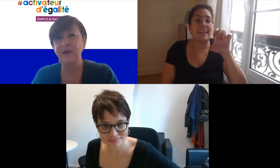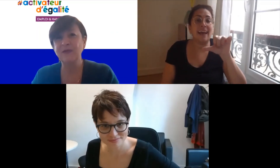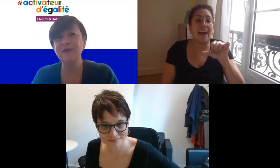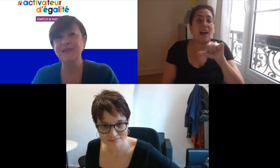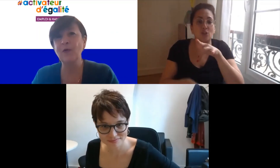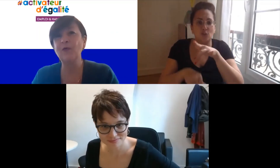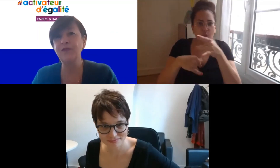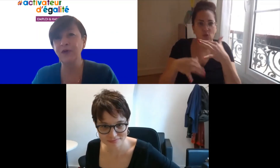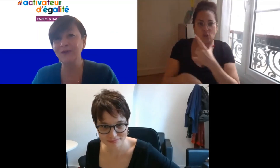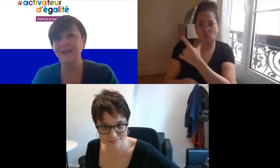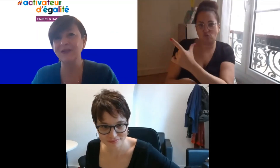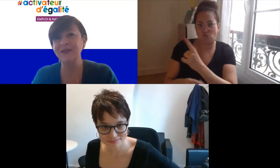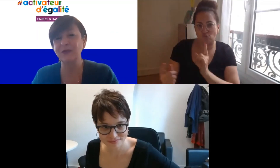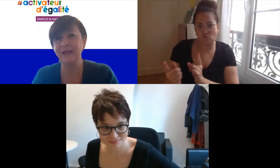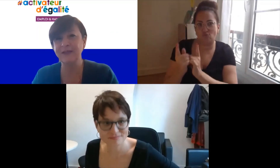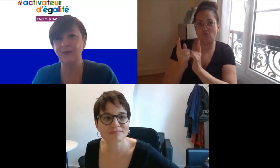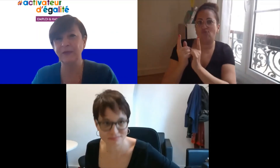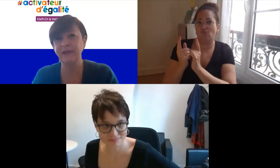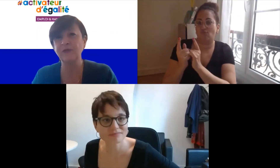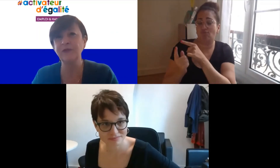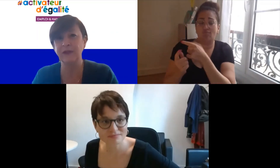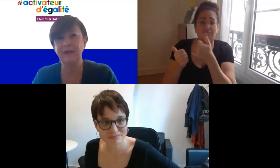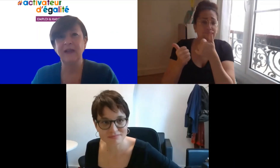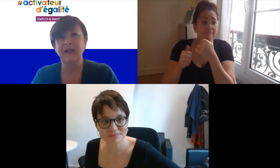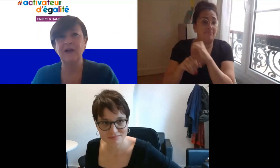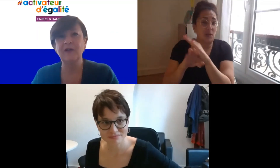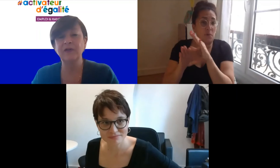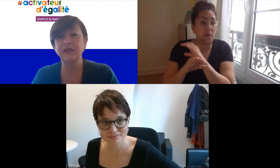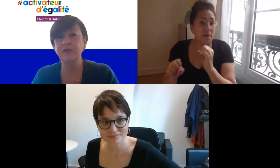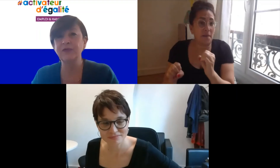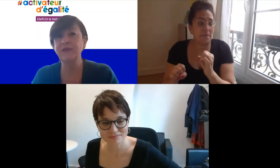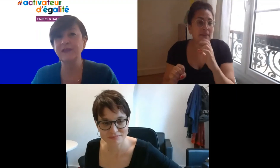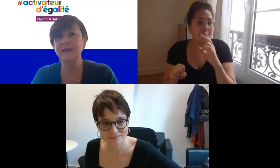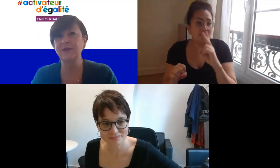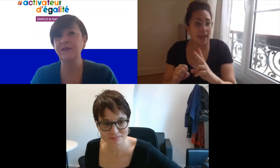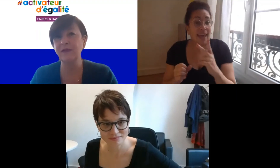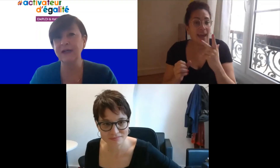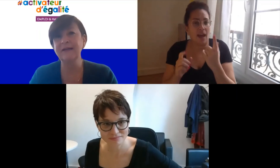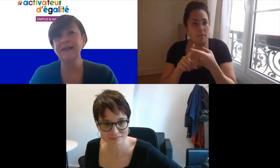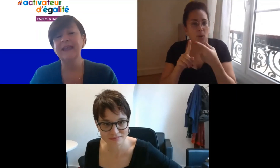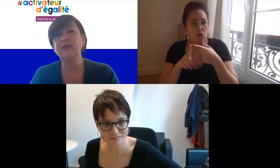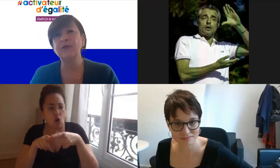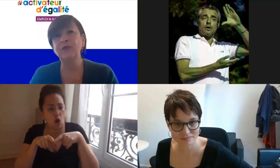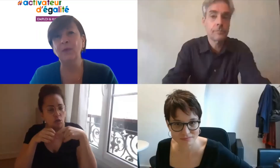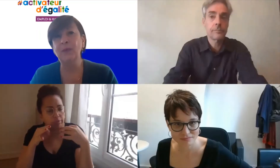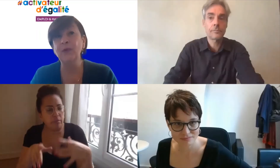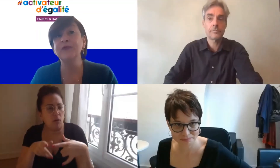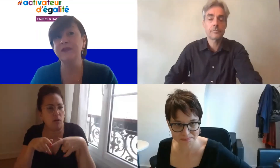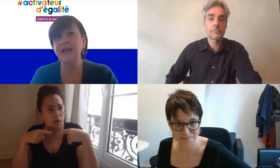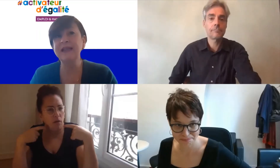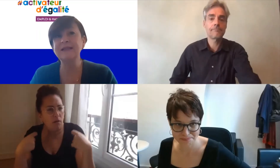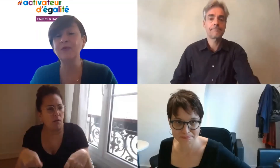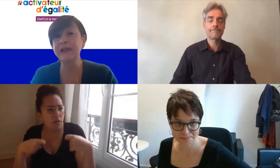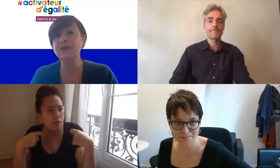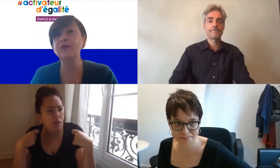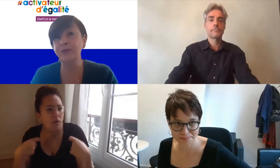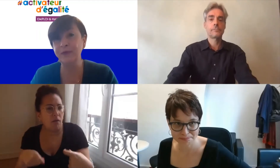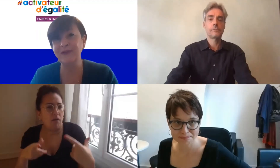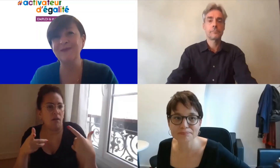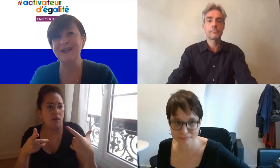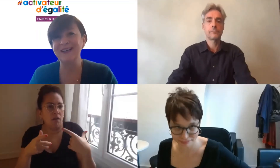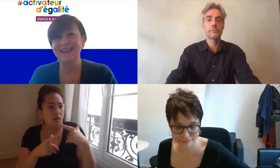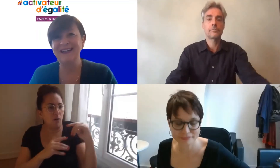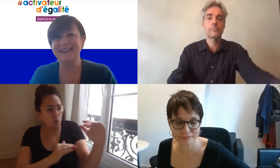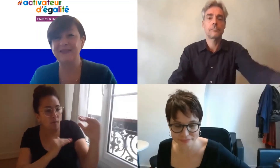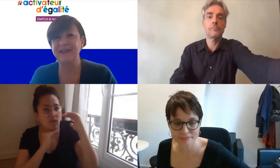'est aussi en confiance et dans cette relation d'écoute que des choses se disent et se dévoilent et qu'on peut aussi aller explorer d'autres